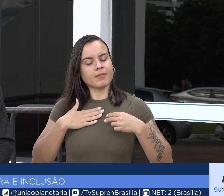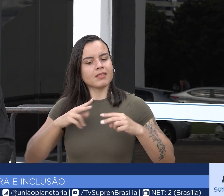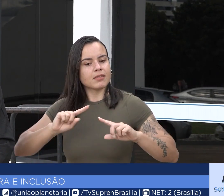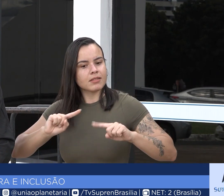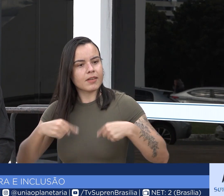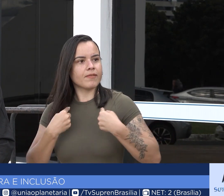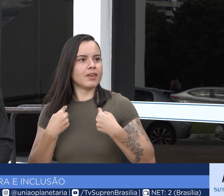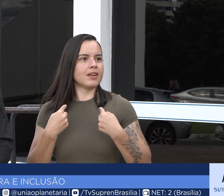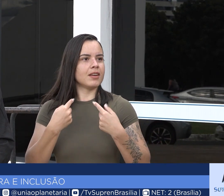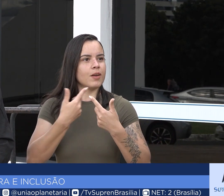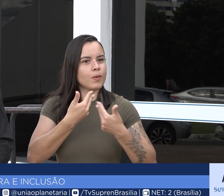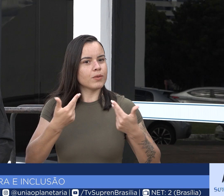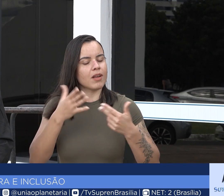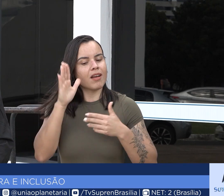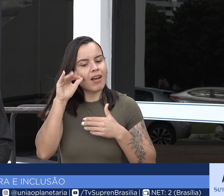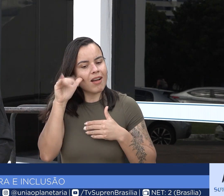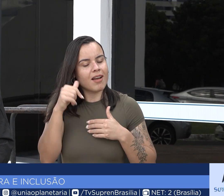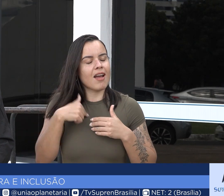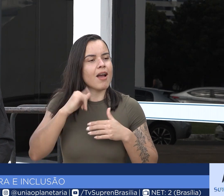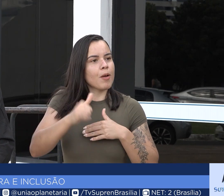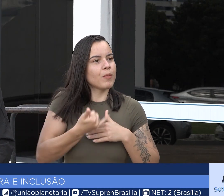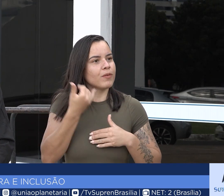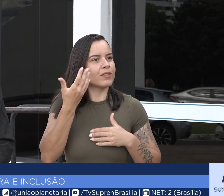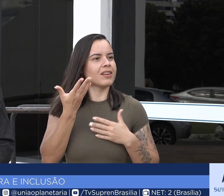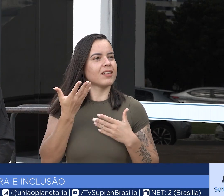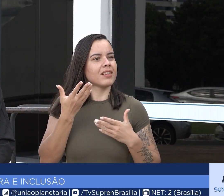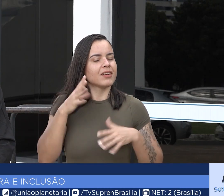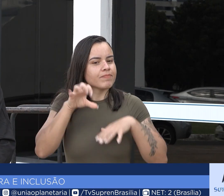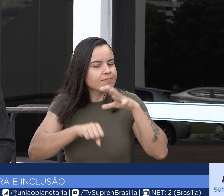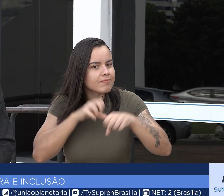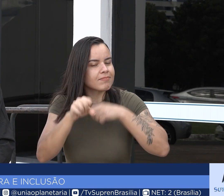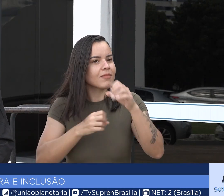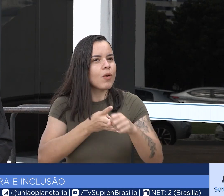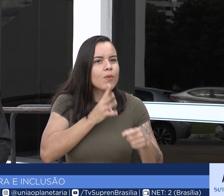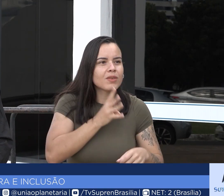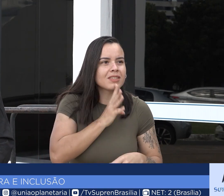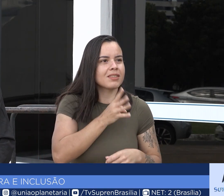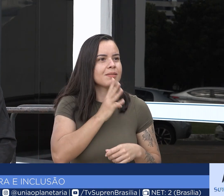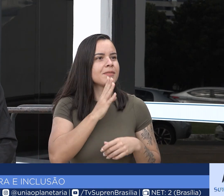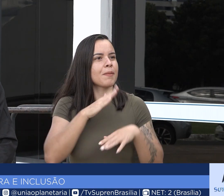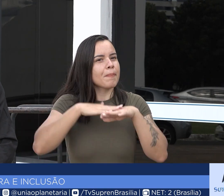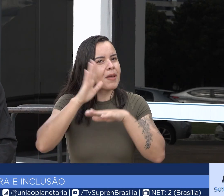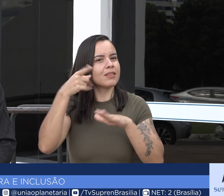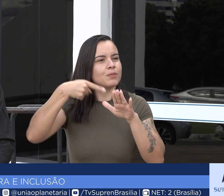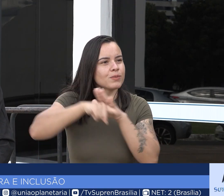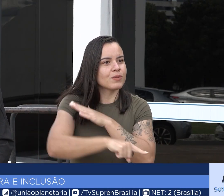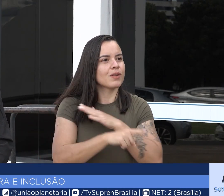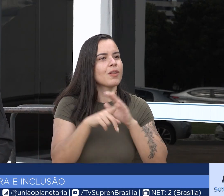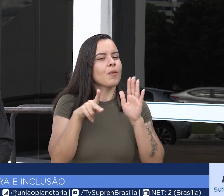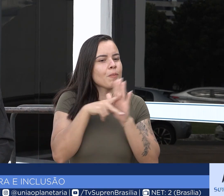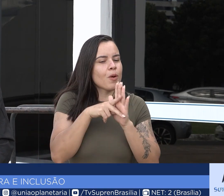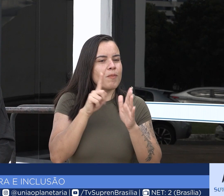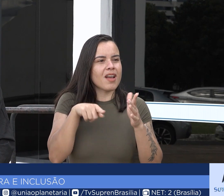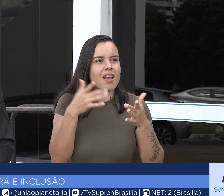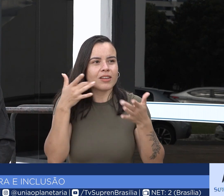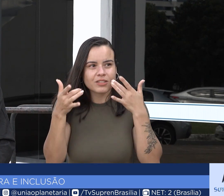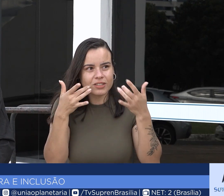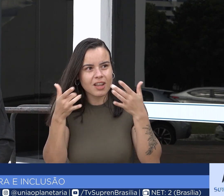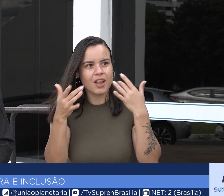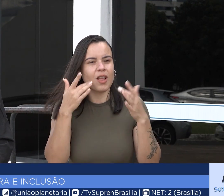buscar muito, conhecer mais com intimidade esse lugar artístico, esse teatro. e às vezes eu percebo